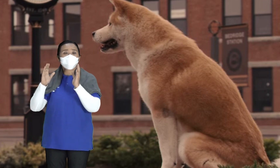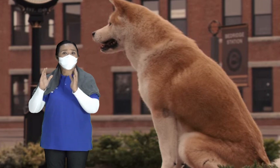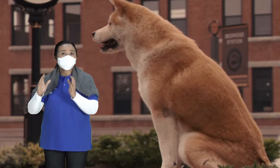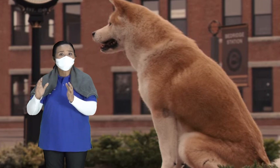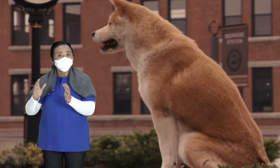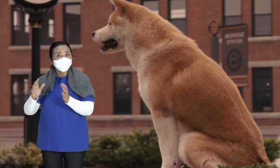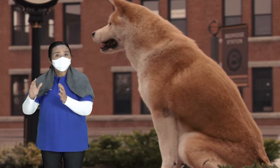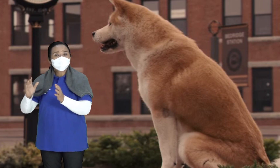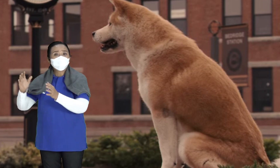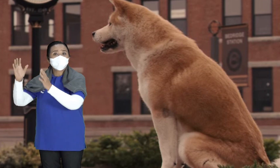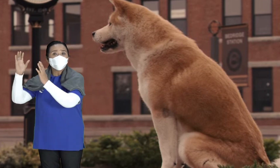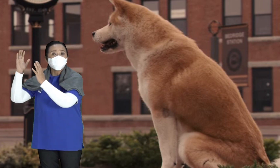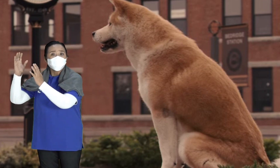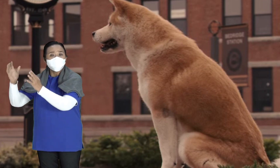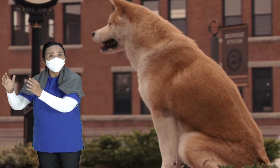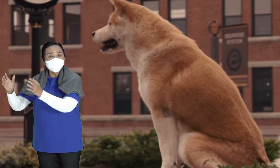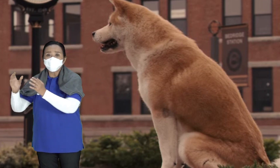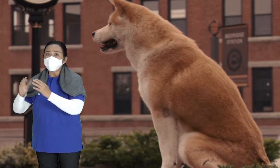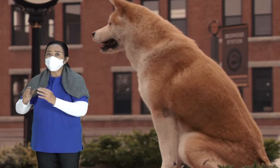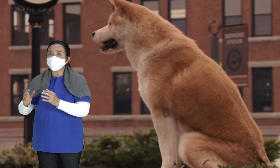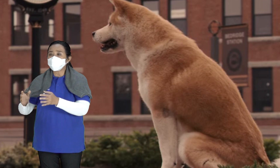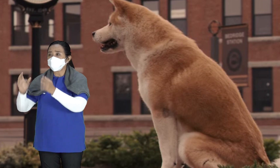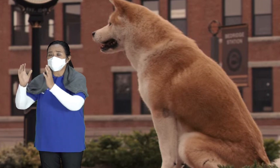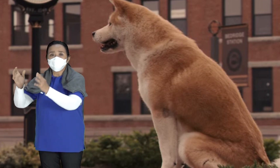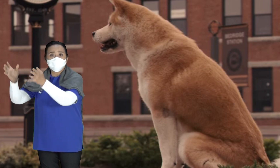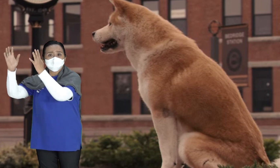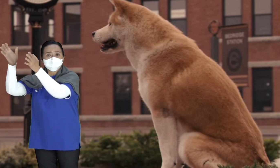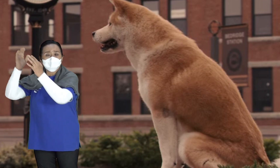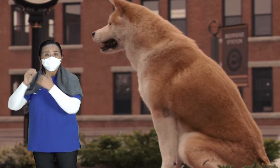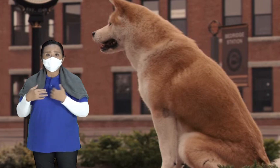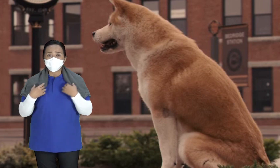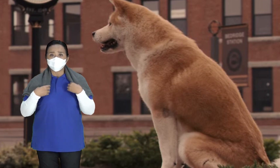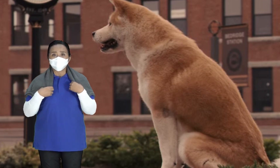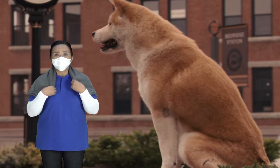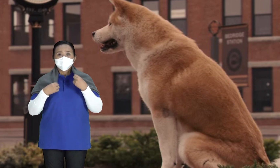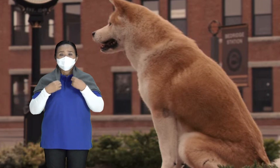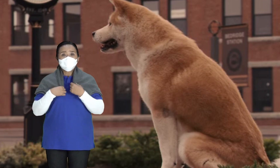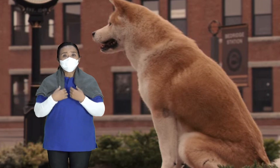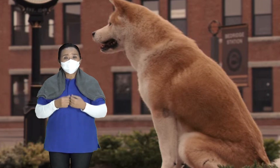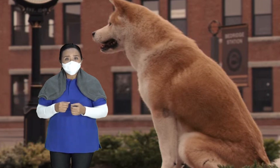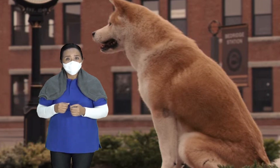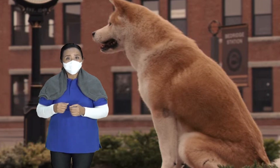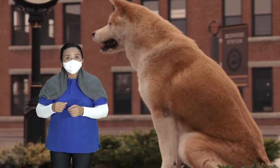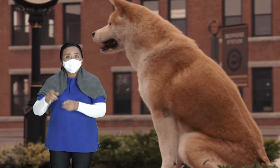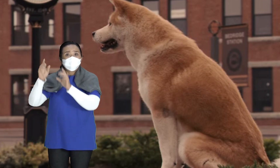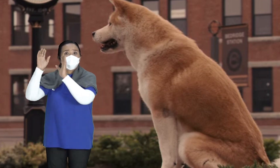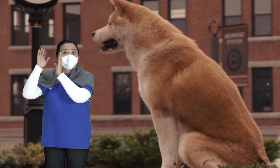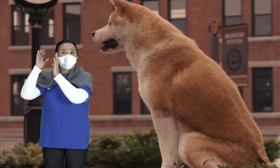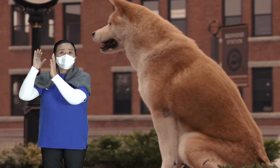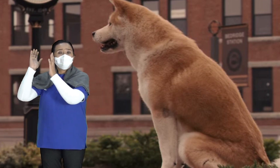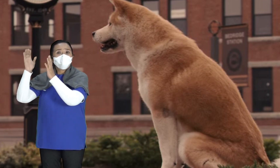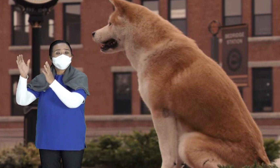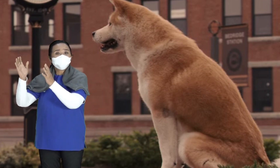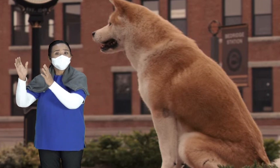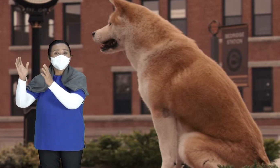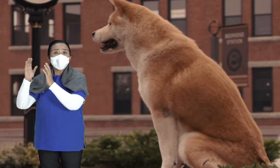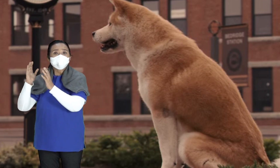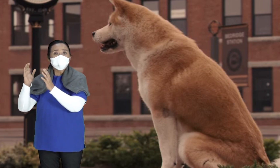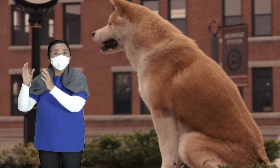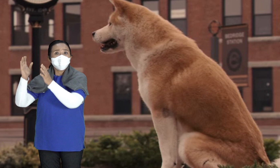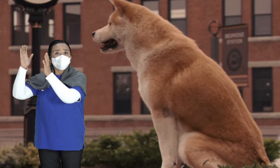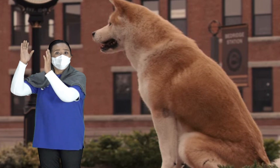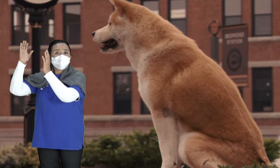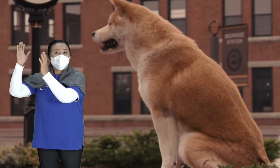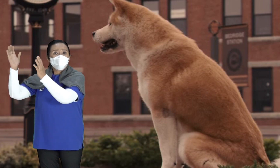profesor Ke stasiun Seperti biasa profesor naik kereta api Tapi Profesor